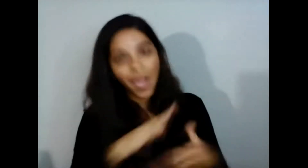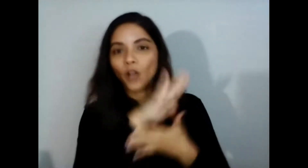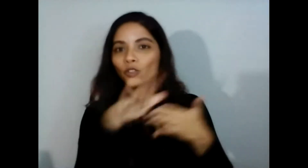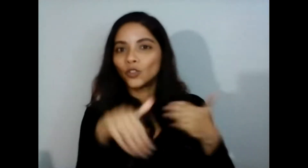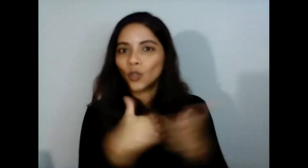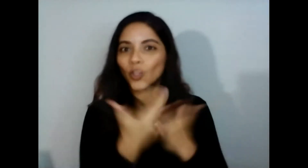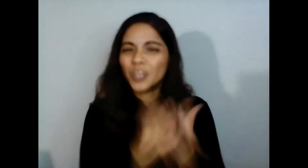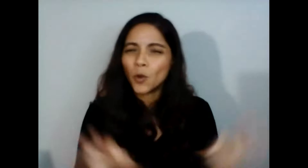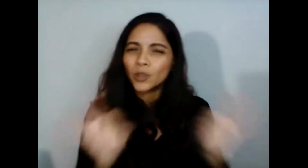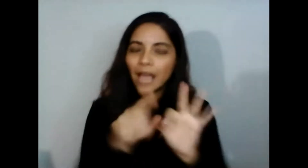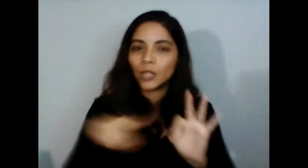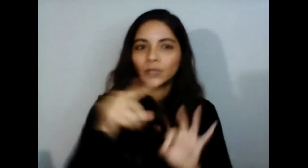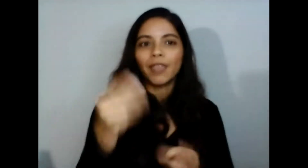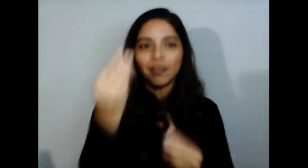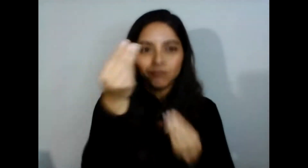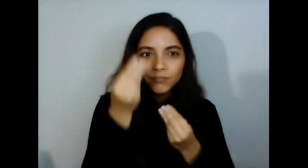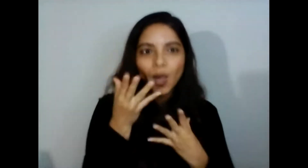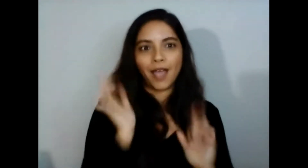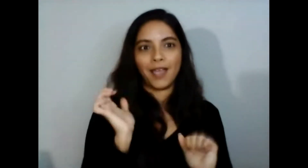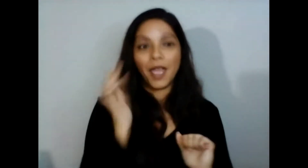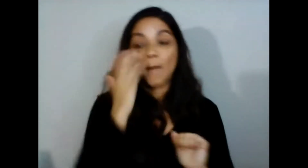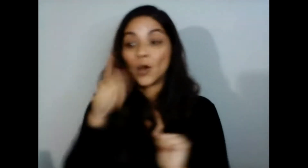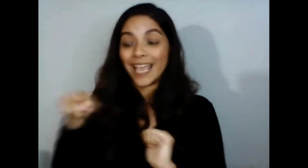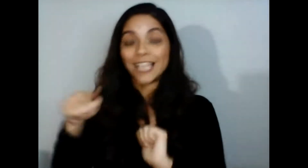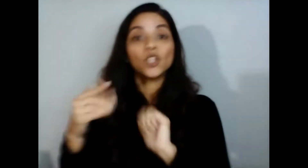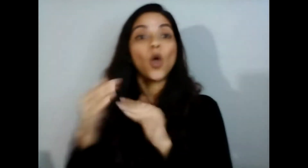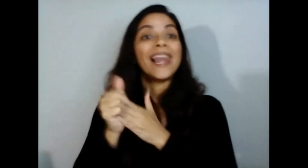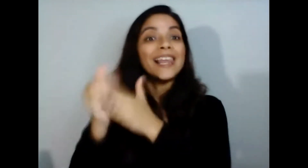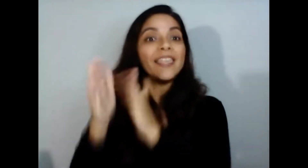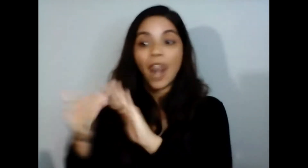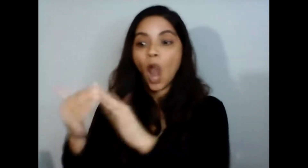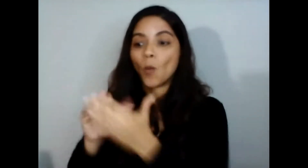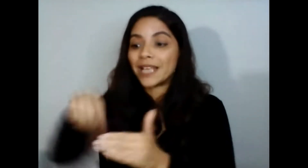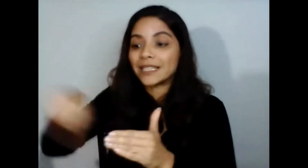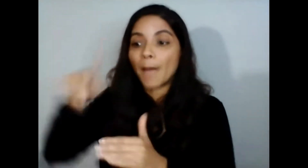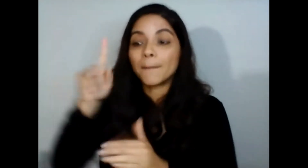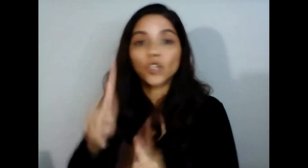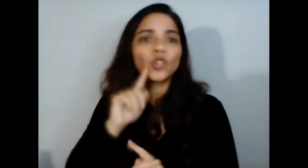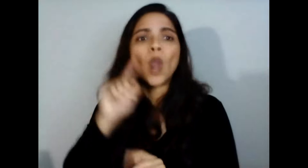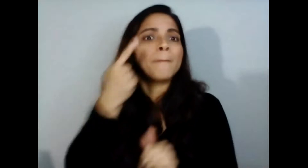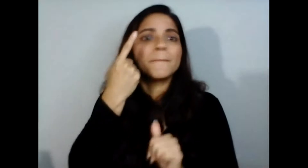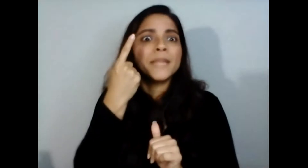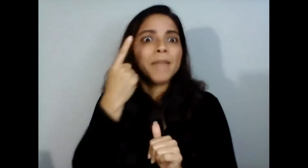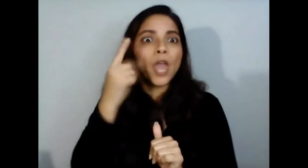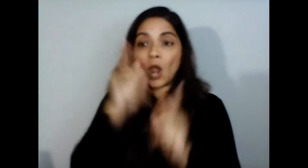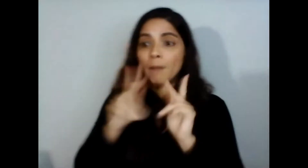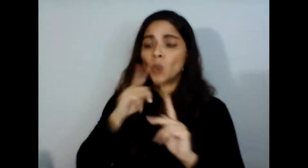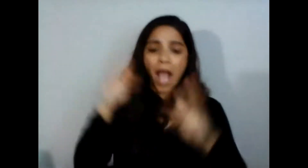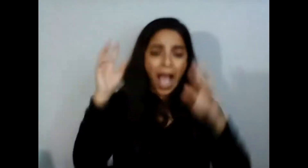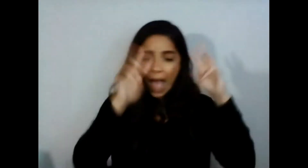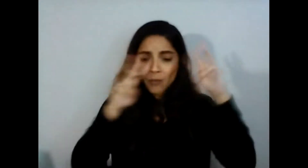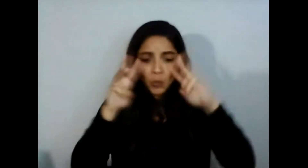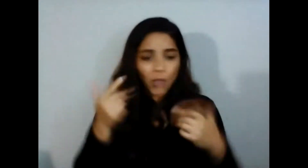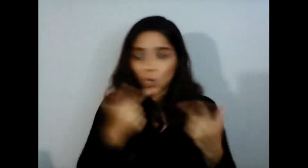esa línea de respuesta de emergencia y nadie conoce mejor las necesidades de sus comunidades que las personas que viven en ellas